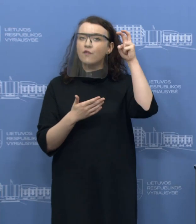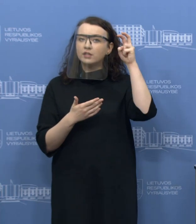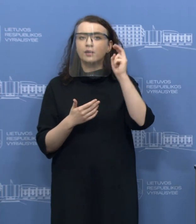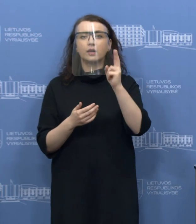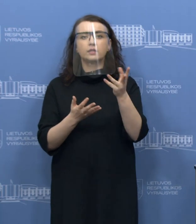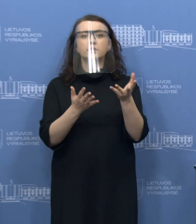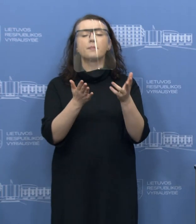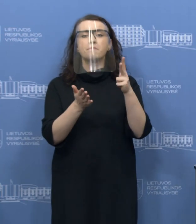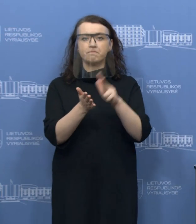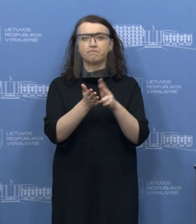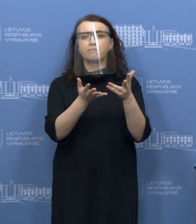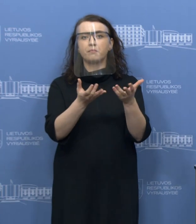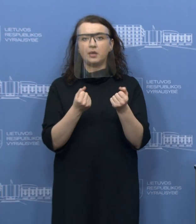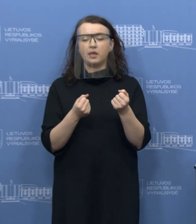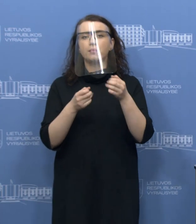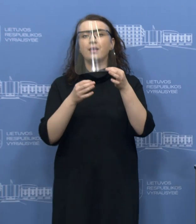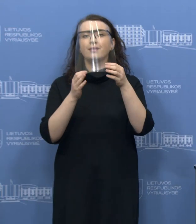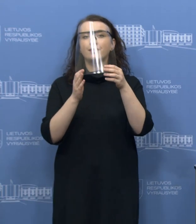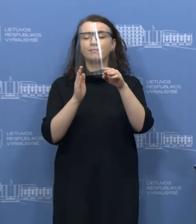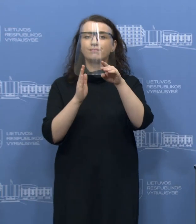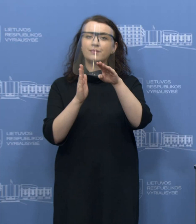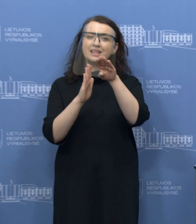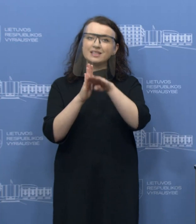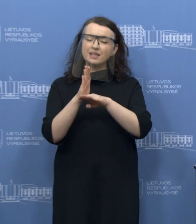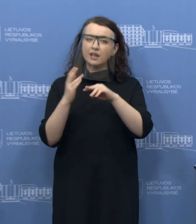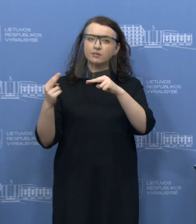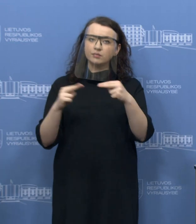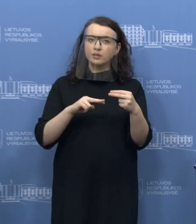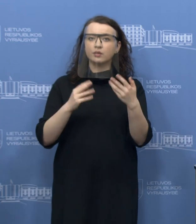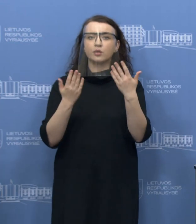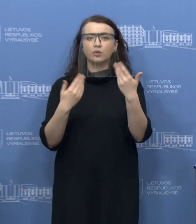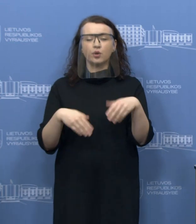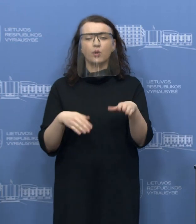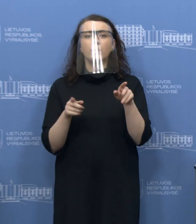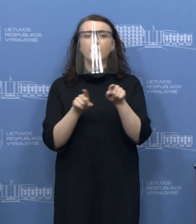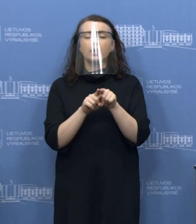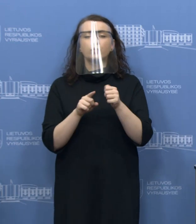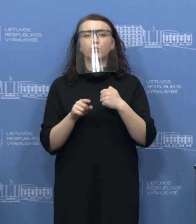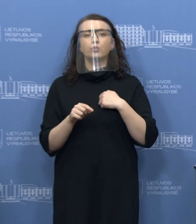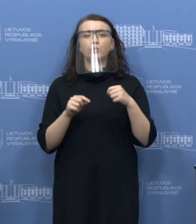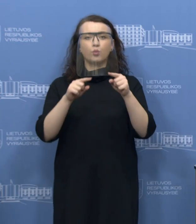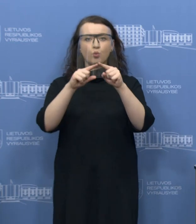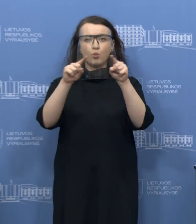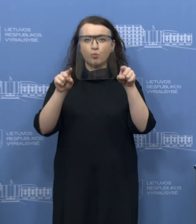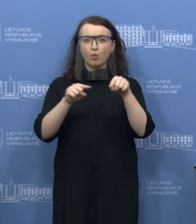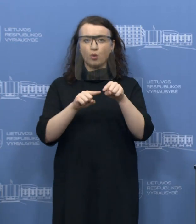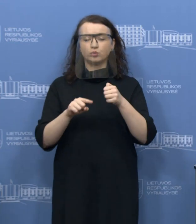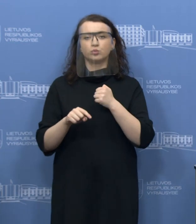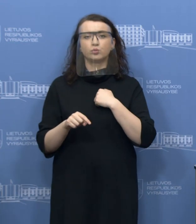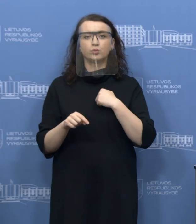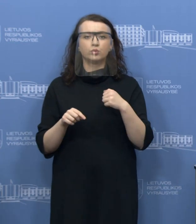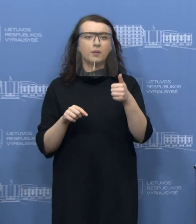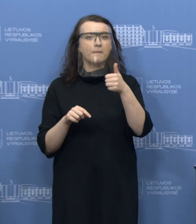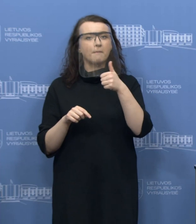prieimusios atitinkamus teisės aktų pakeitimus ir įteisina vadinamosius kuponus. Kėlionių kuponus, kurie būtų kaip